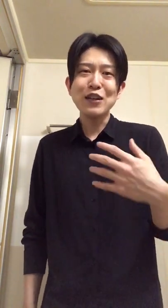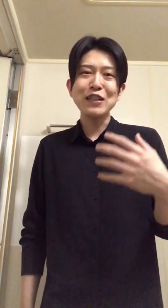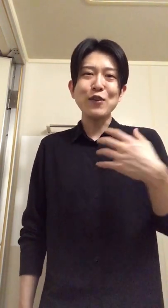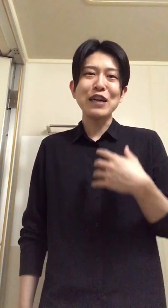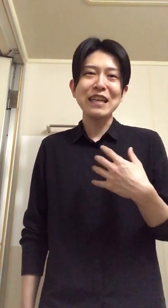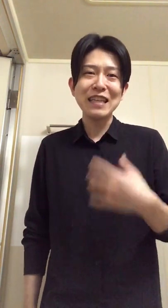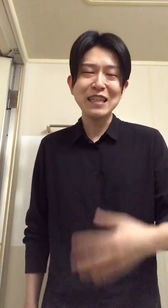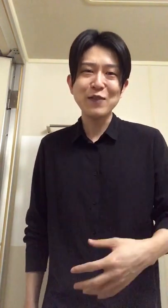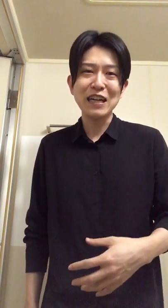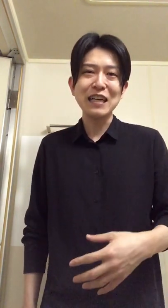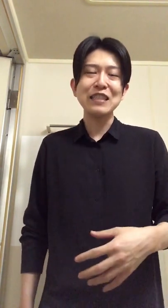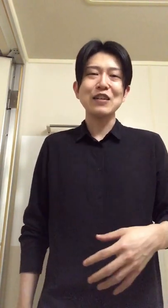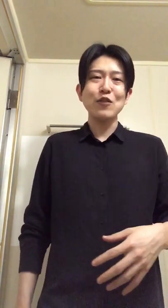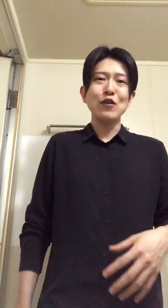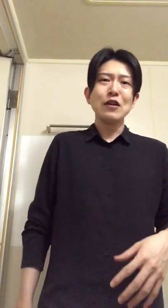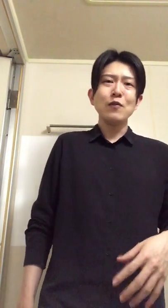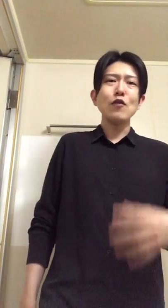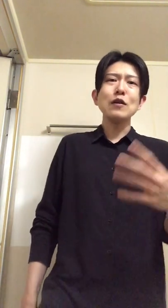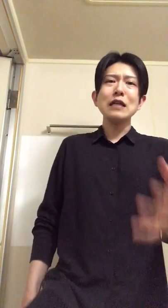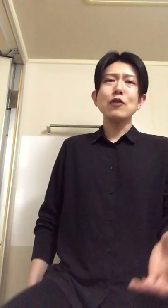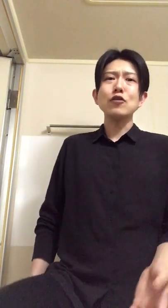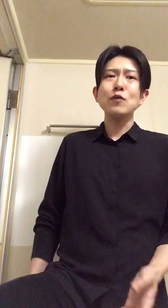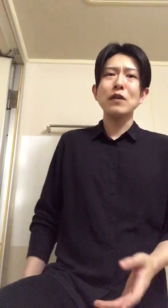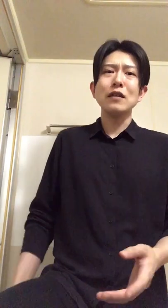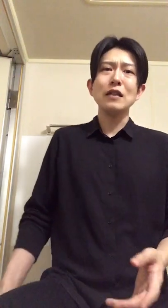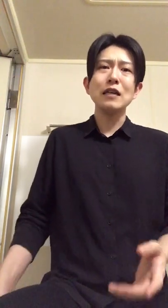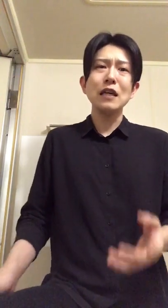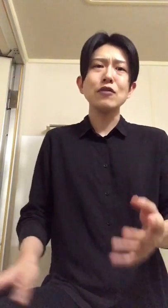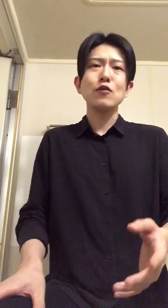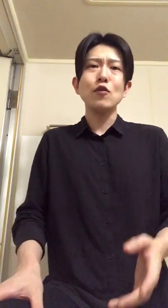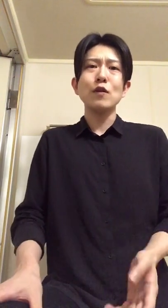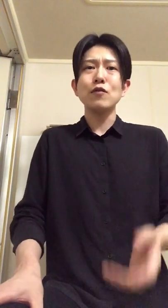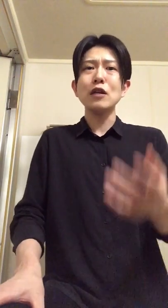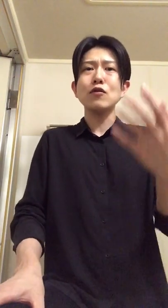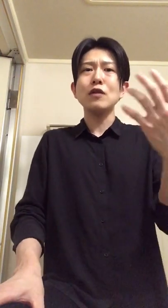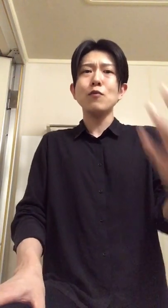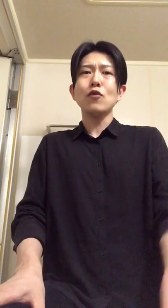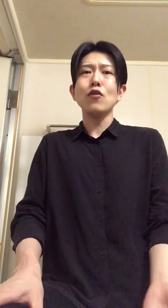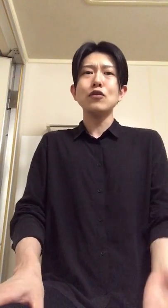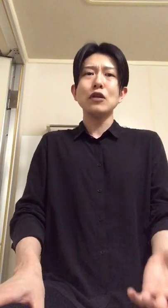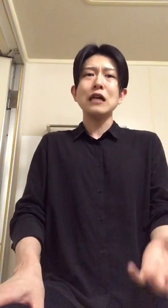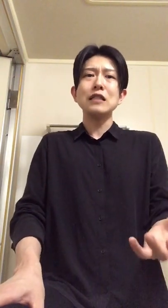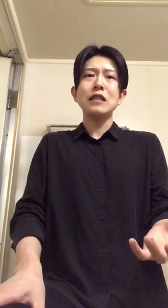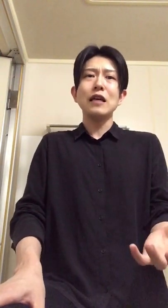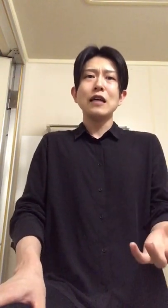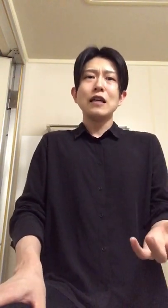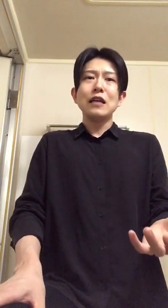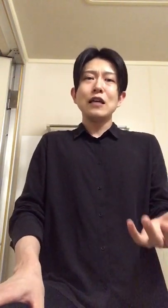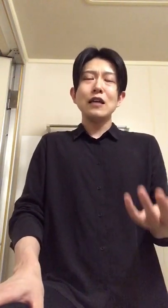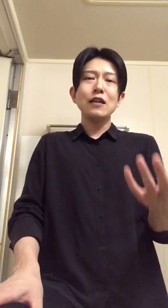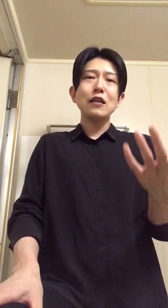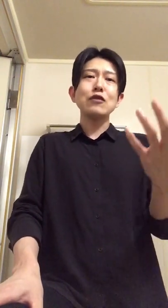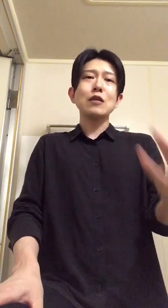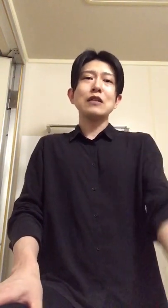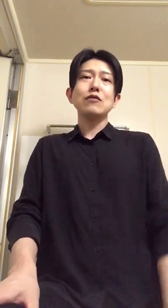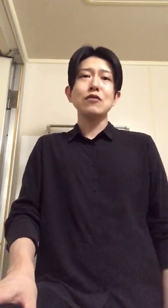俺がやんないんだみたいな話だけど俺やろうと思えばやるけどとりえず俺はもうこういう感じでてるきさんまで行